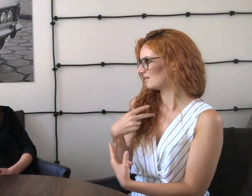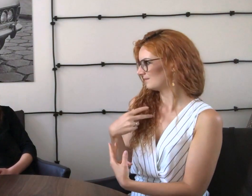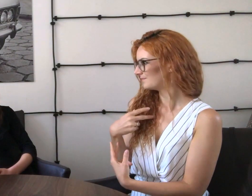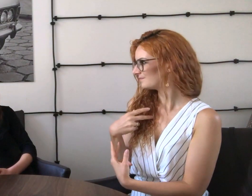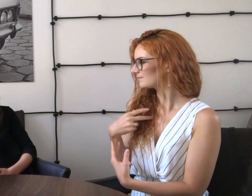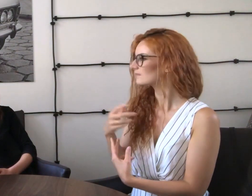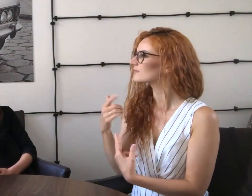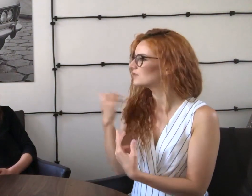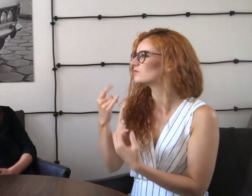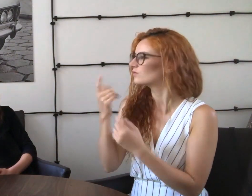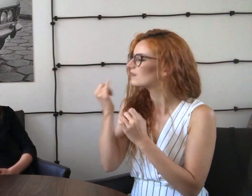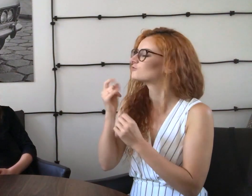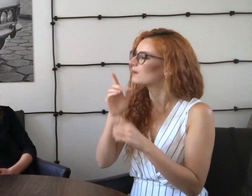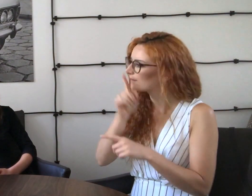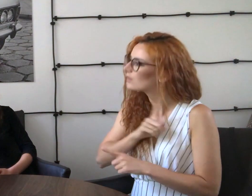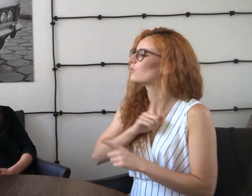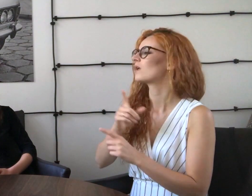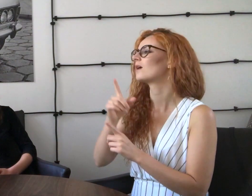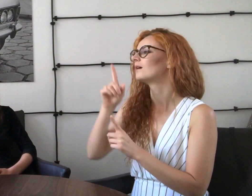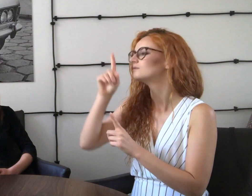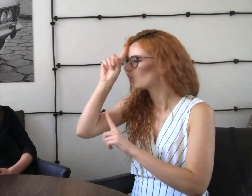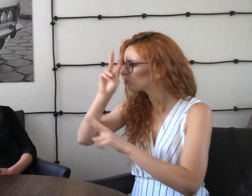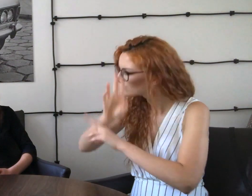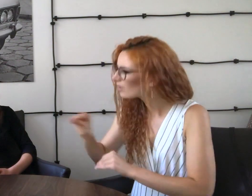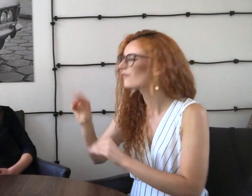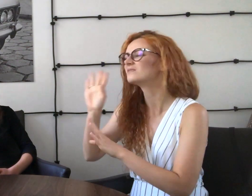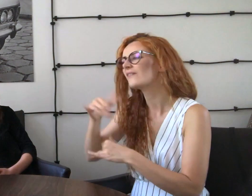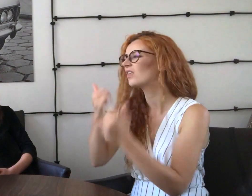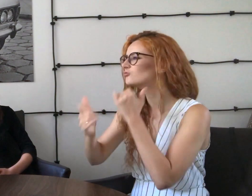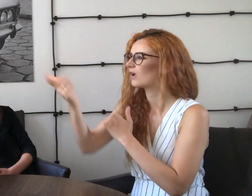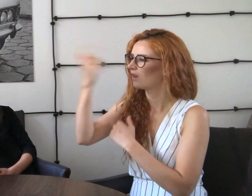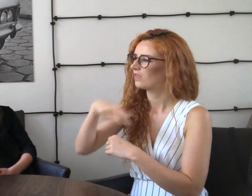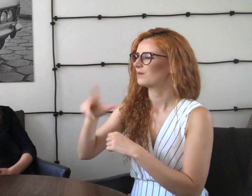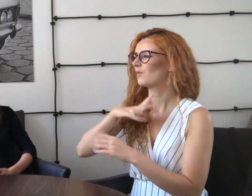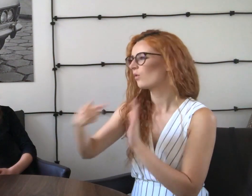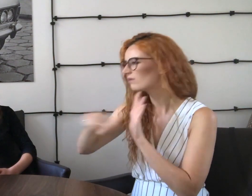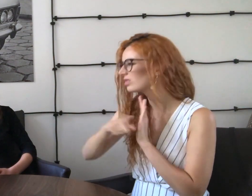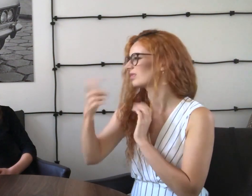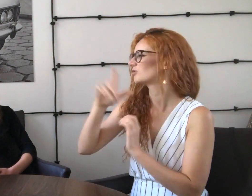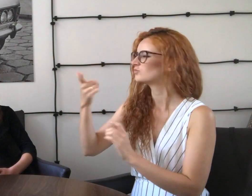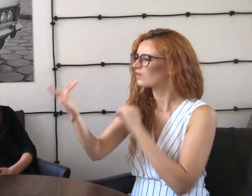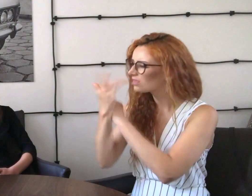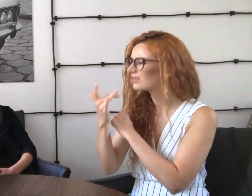do mnie wróciła. Dlatego zawsze pilnuję szanować ludzi, nawet jeżeli te osoby są dla mnie,